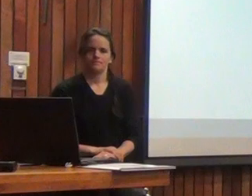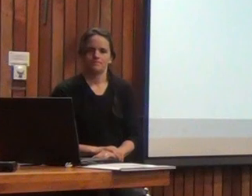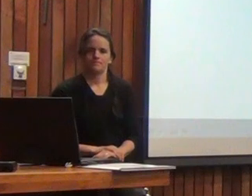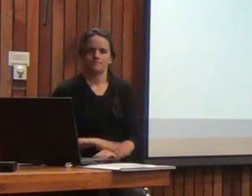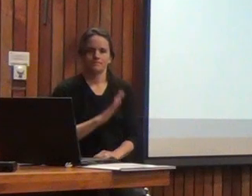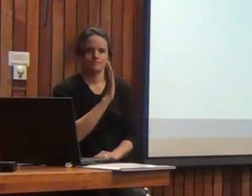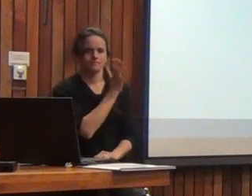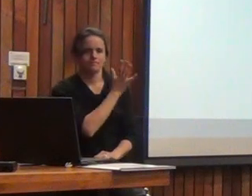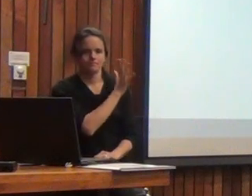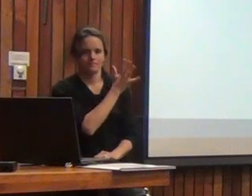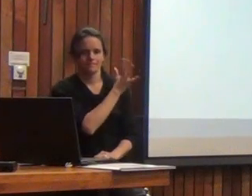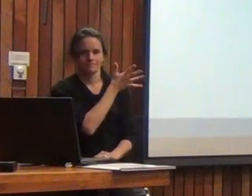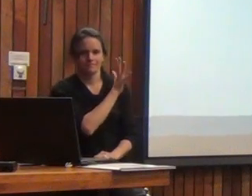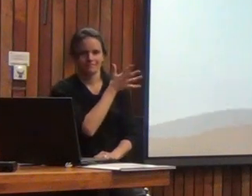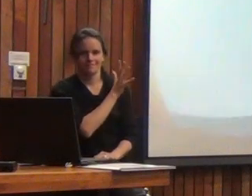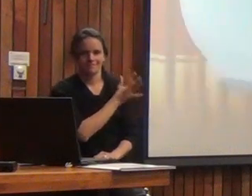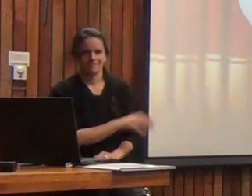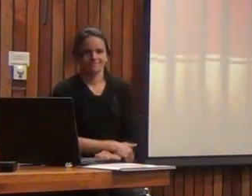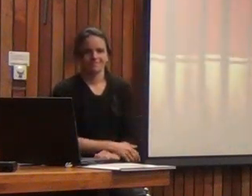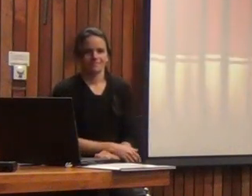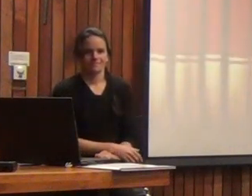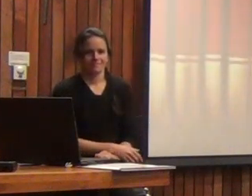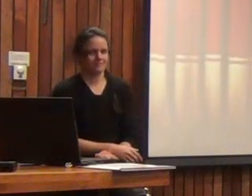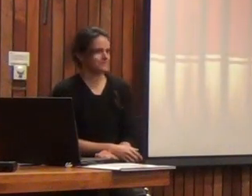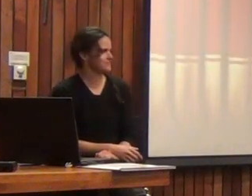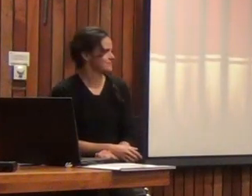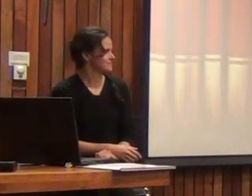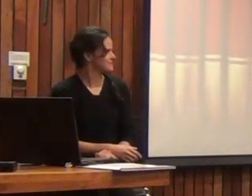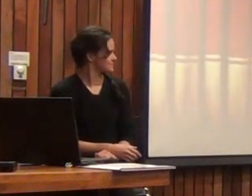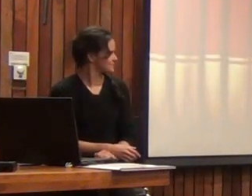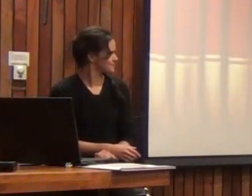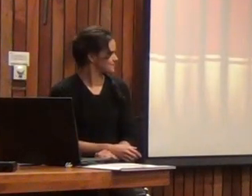Chao. Chao. Chao. Ahí sí.